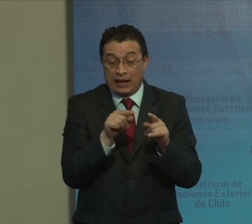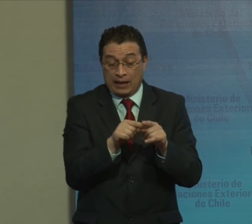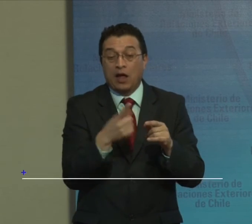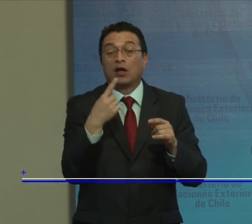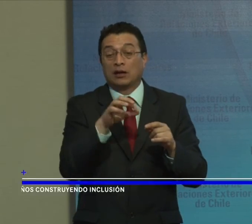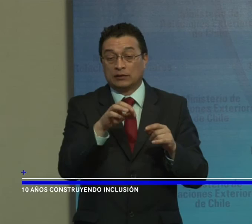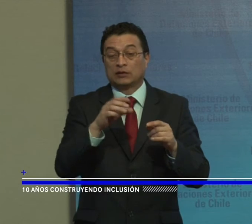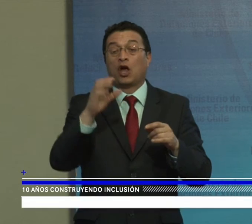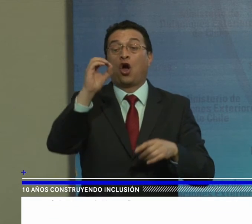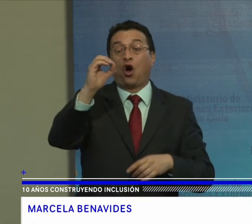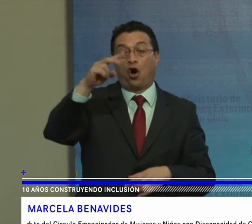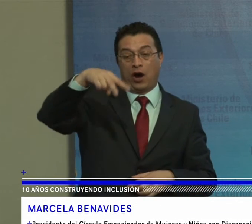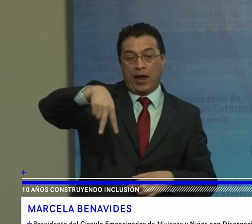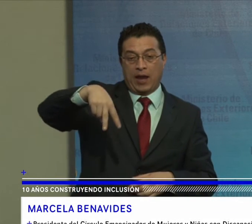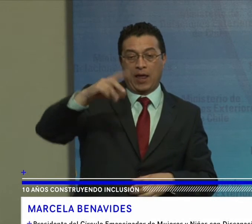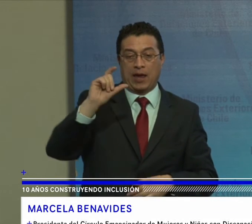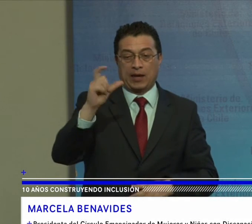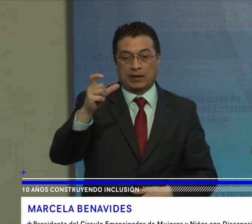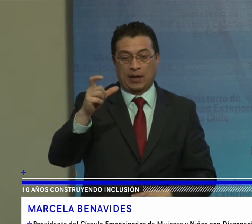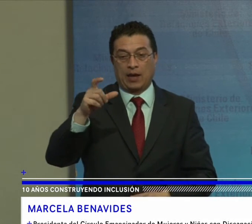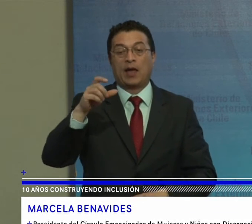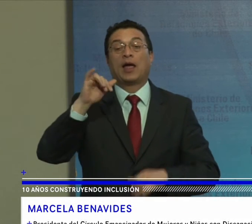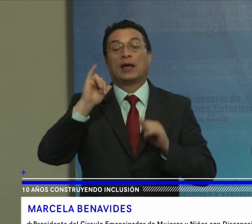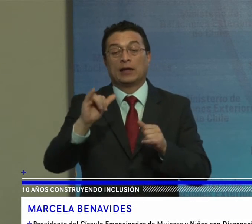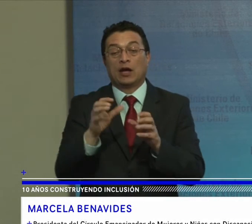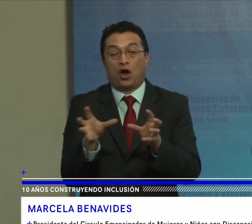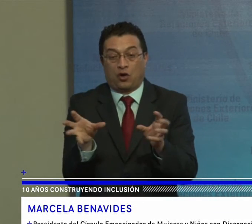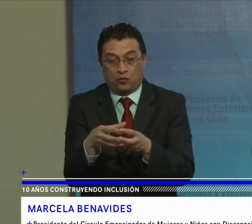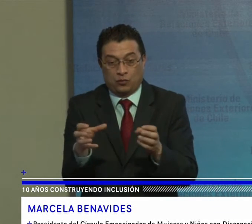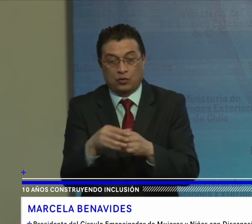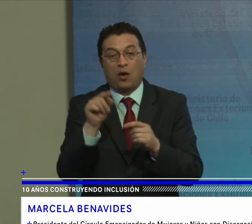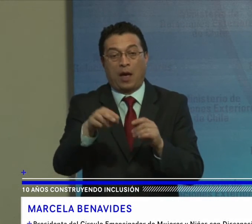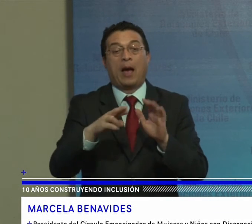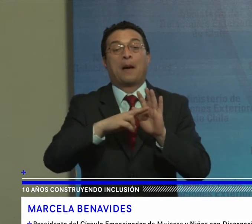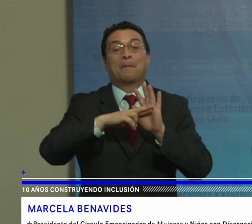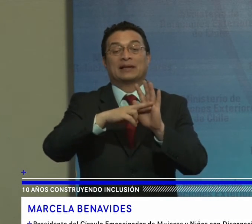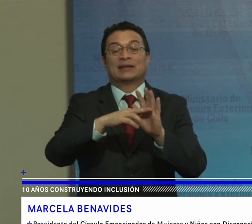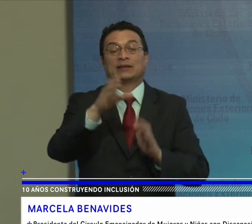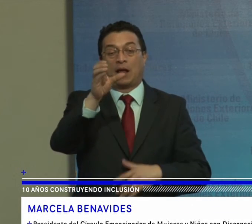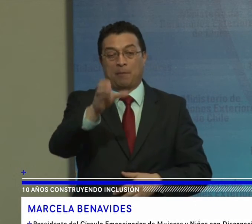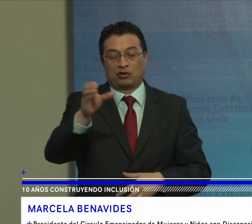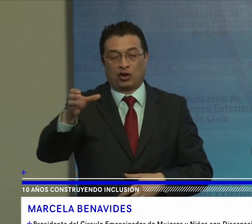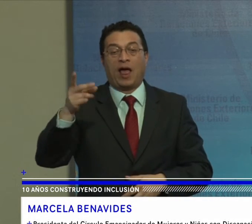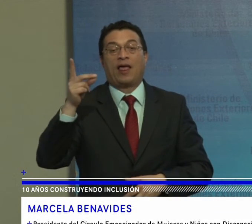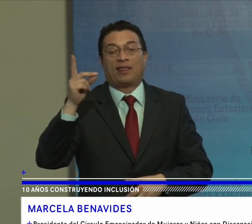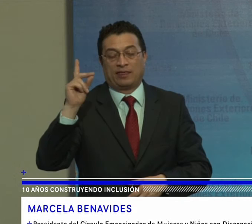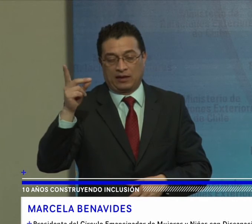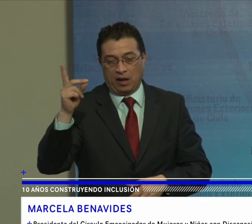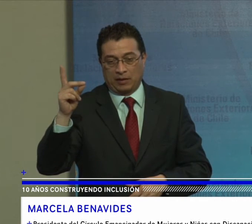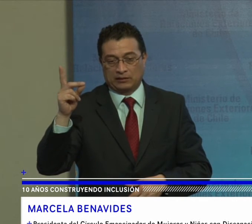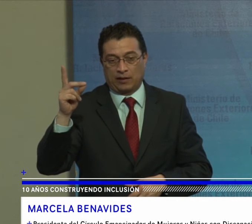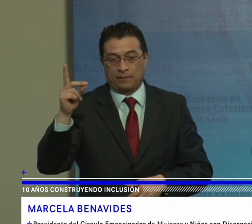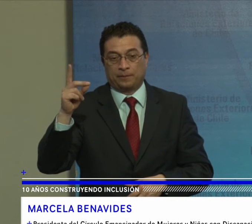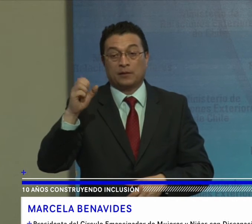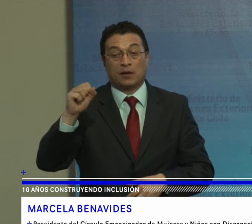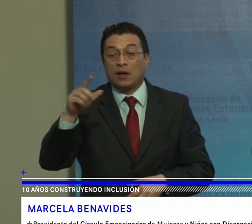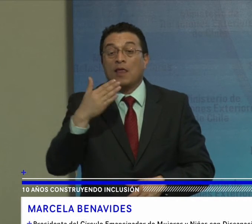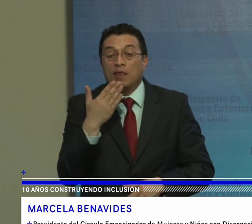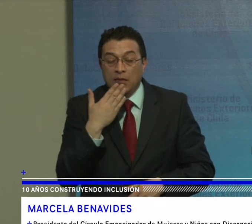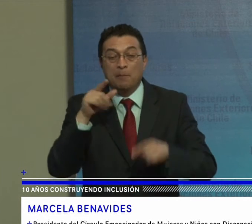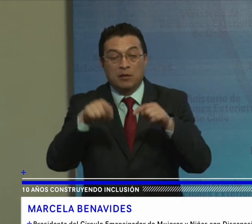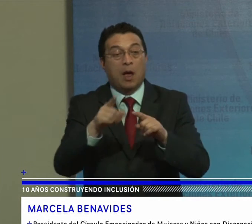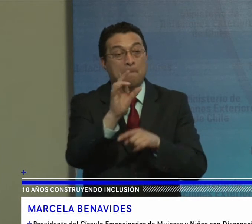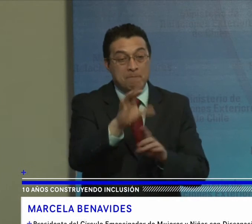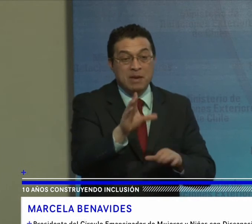organizaciones No gubernamentales Y las organizaciones Que representan Las personas Con discapacidad Así como Entre las